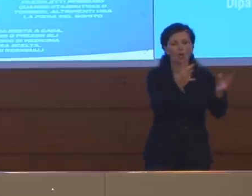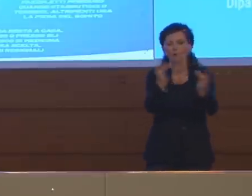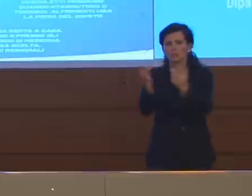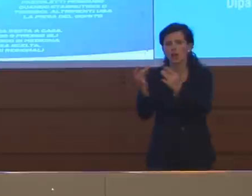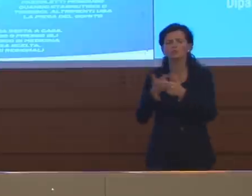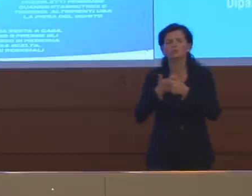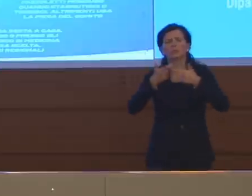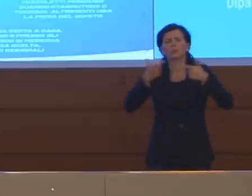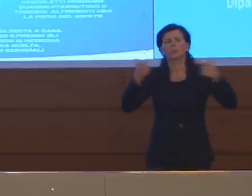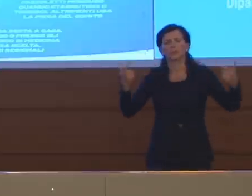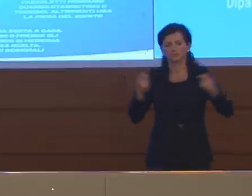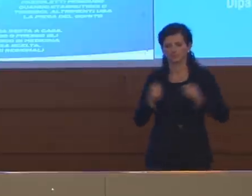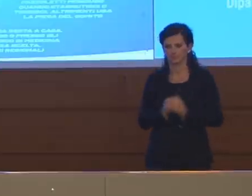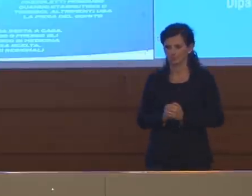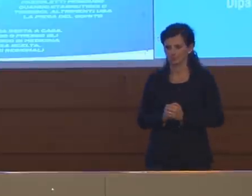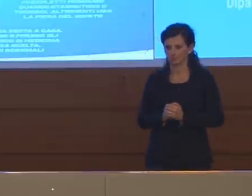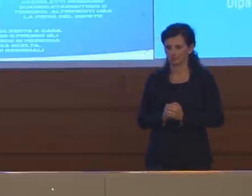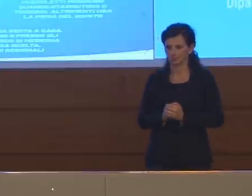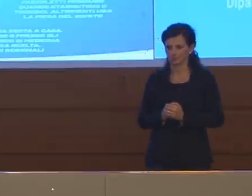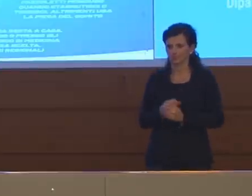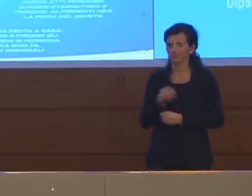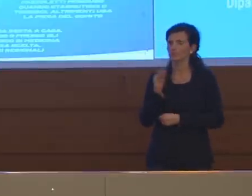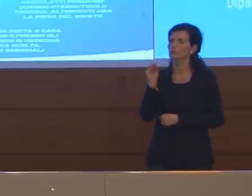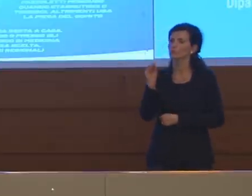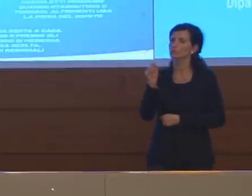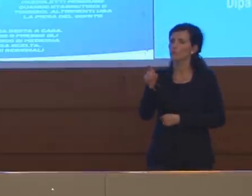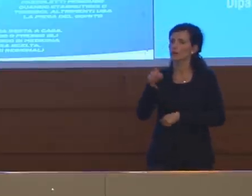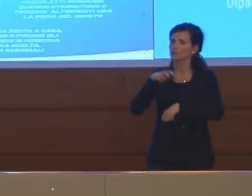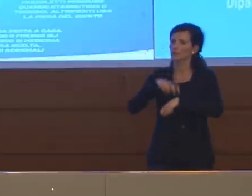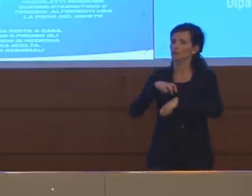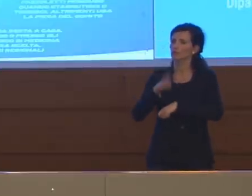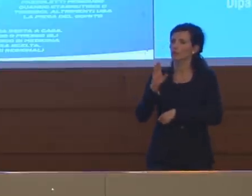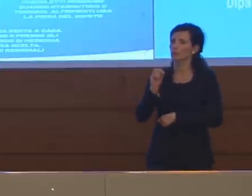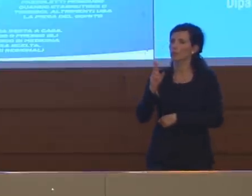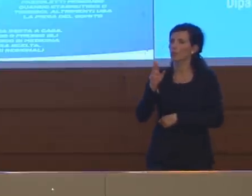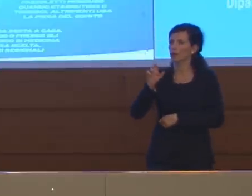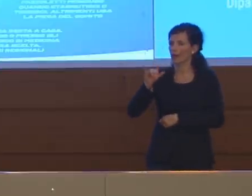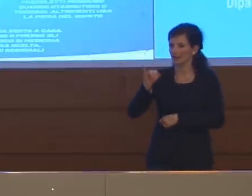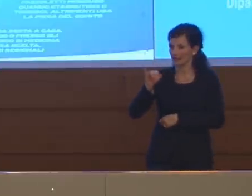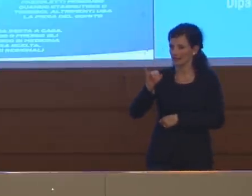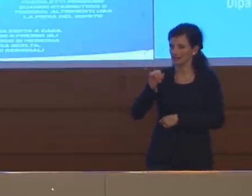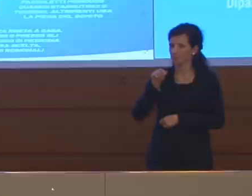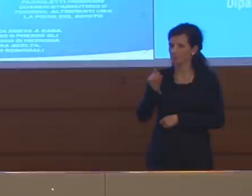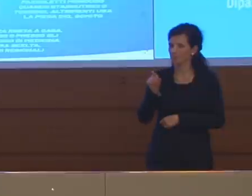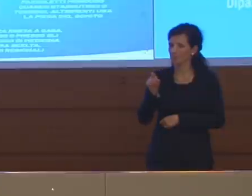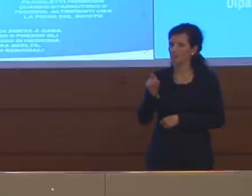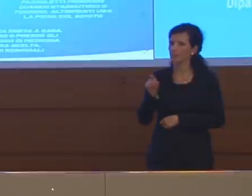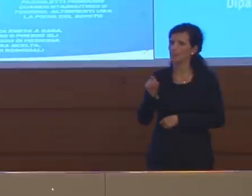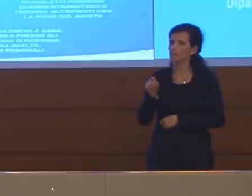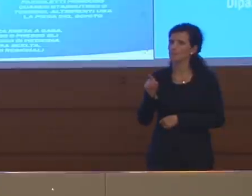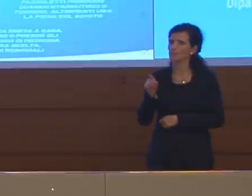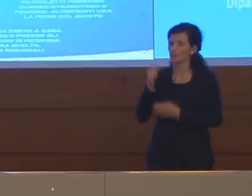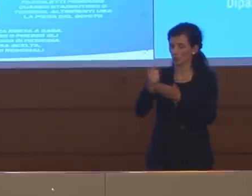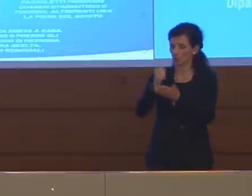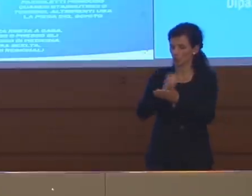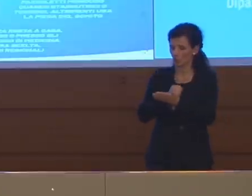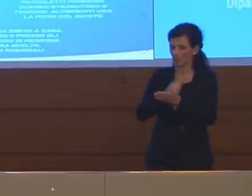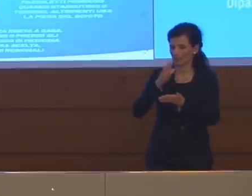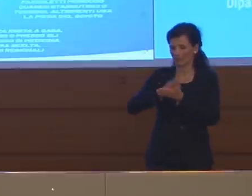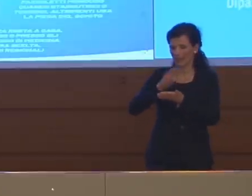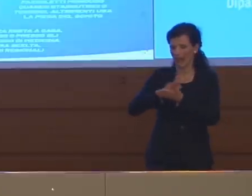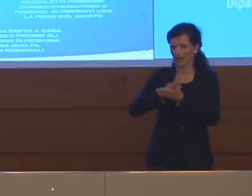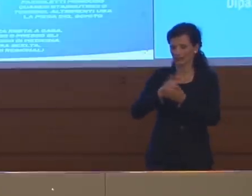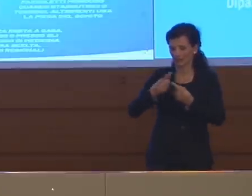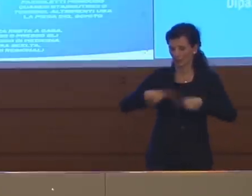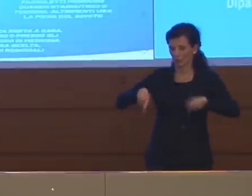E invece una domanda per il dottor Borrelli riguardo appunto i documenti del Comitato Tecnico